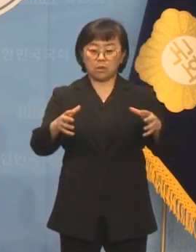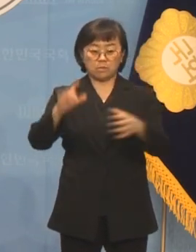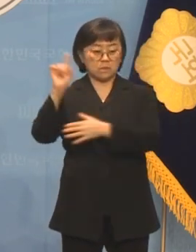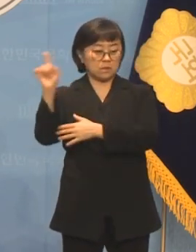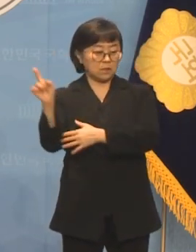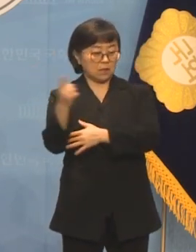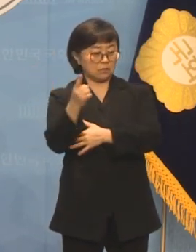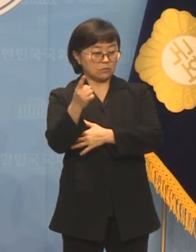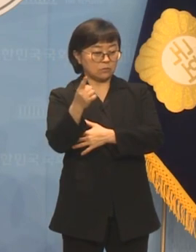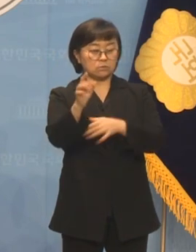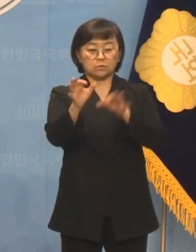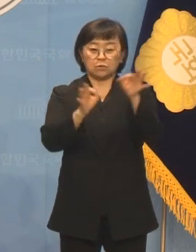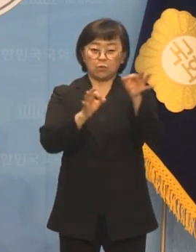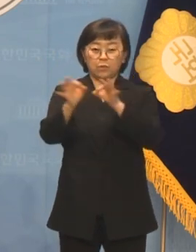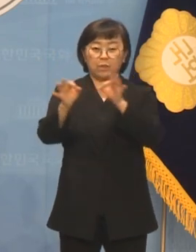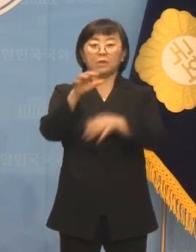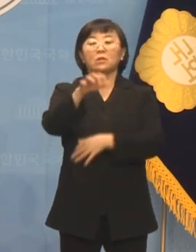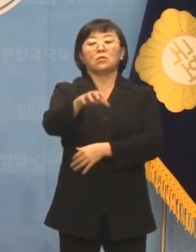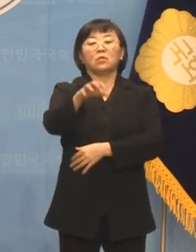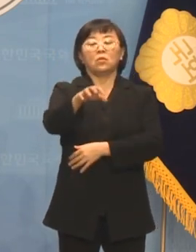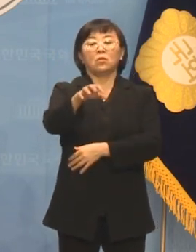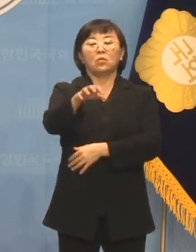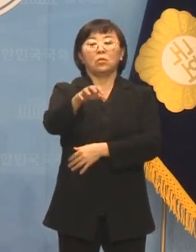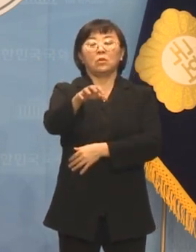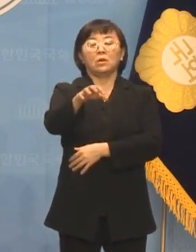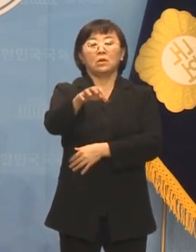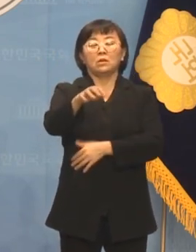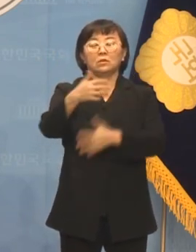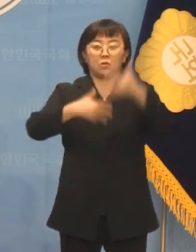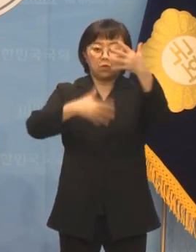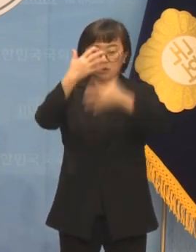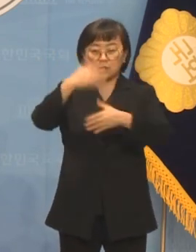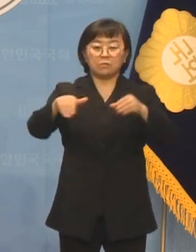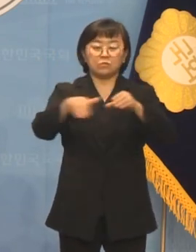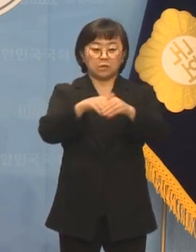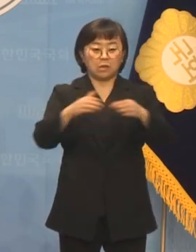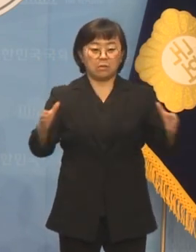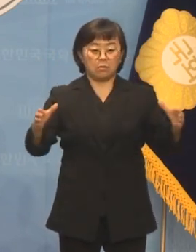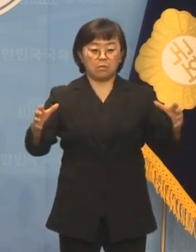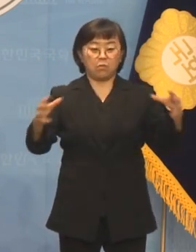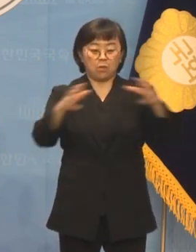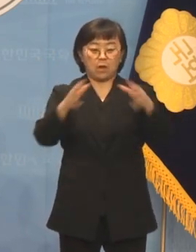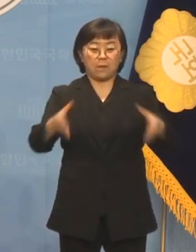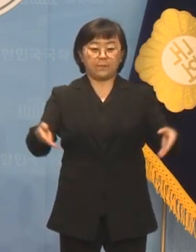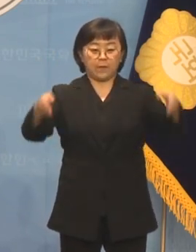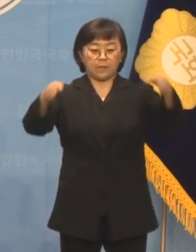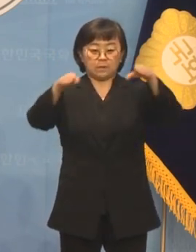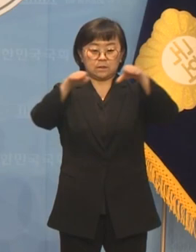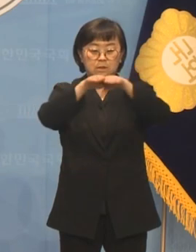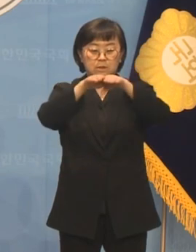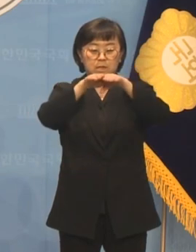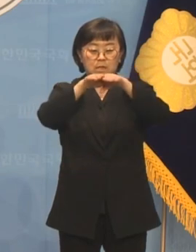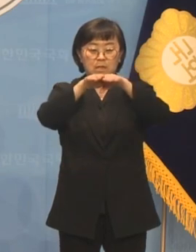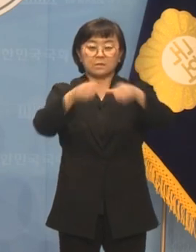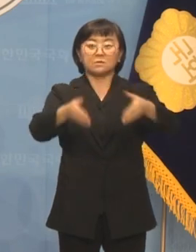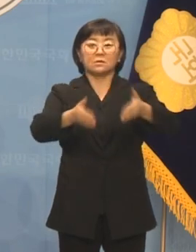쇼핑몰 그리고 청라 영상문화 복합단지가 들어서기로 예정되어 있습니다.